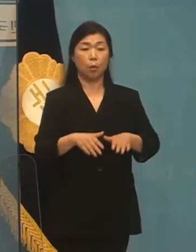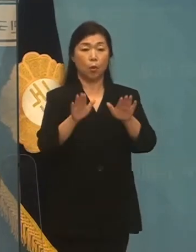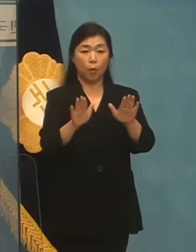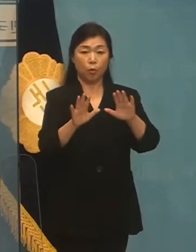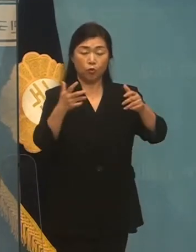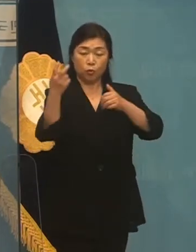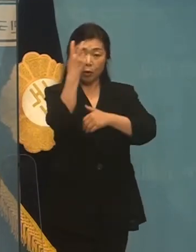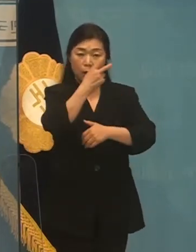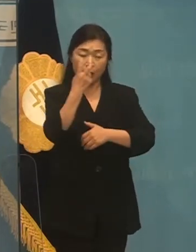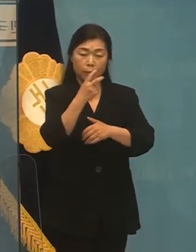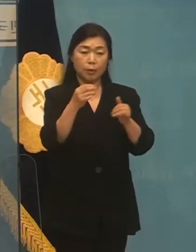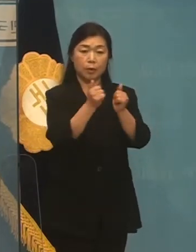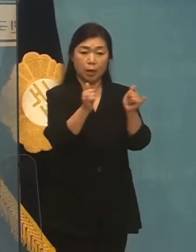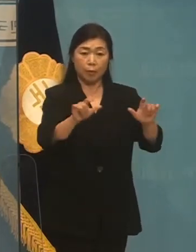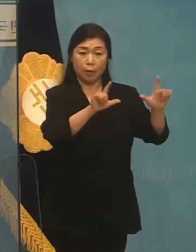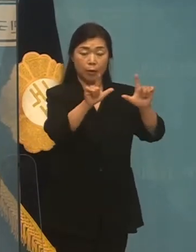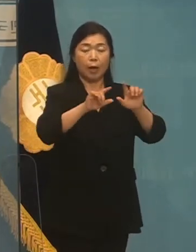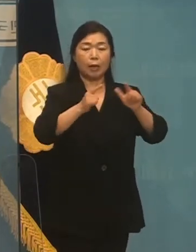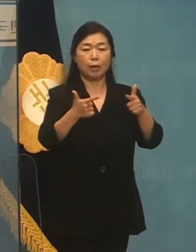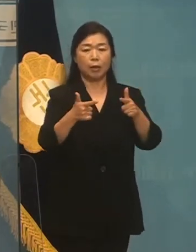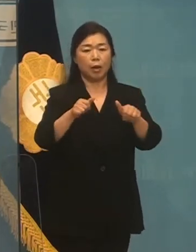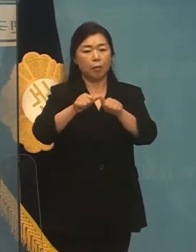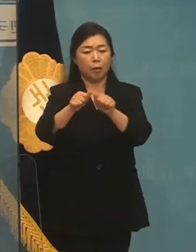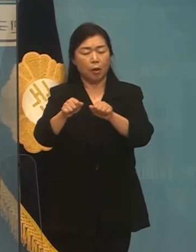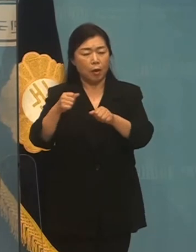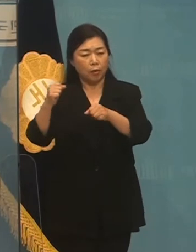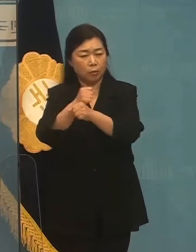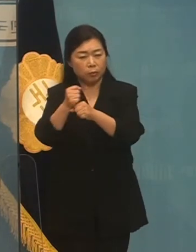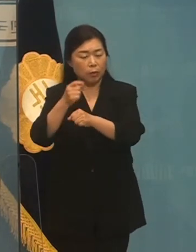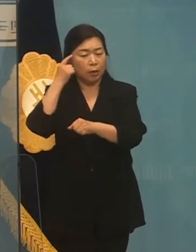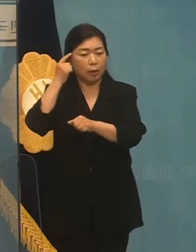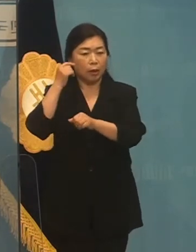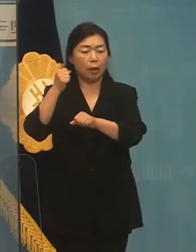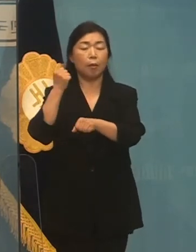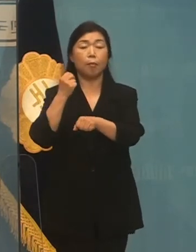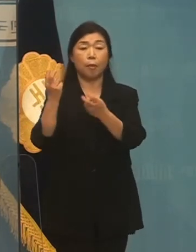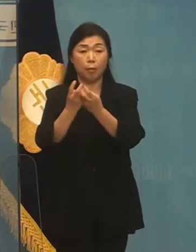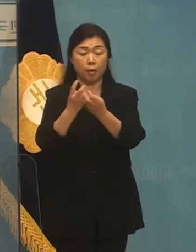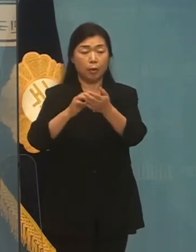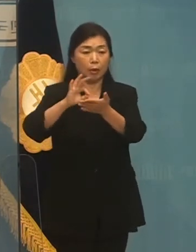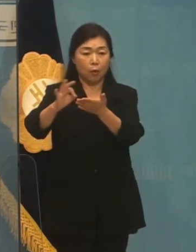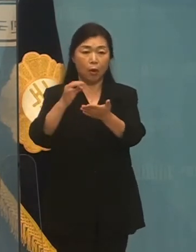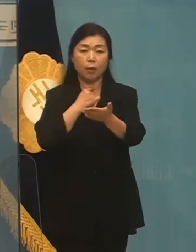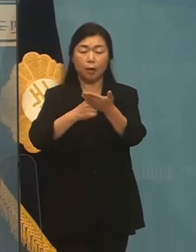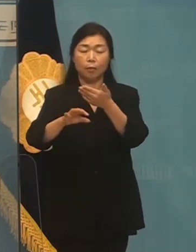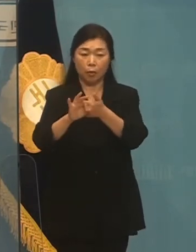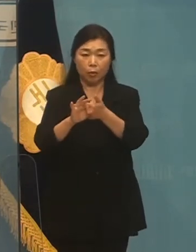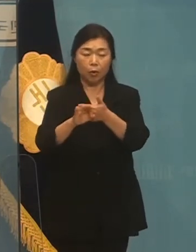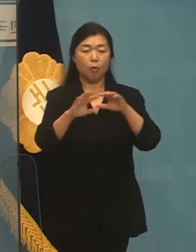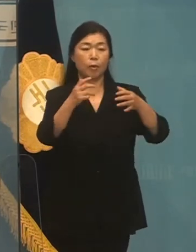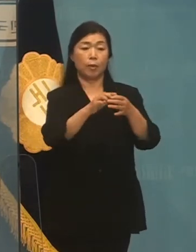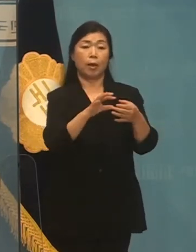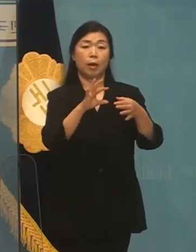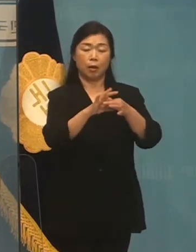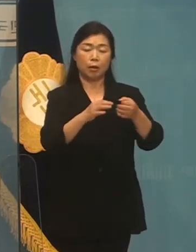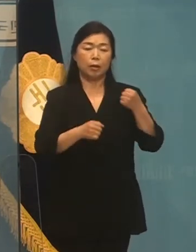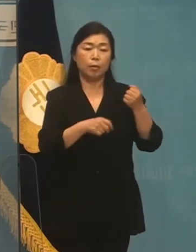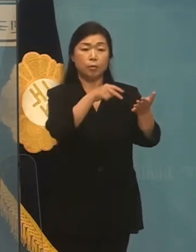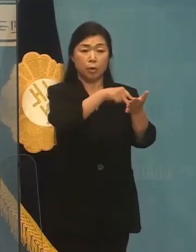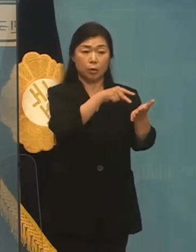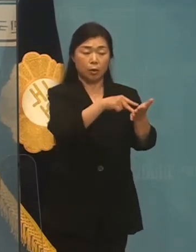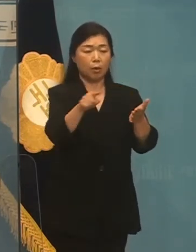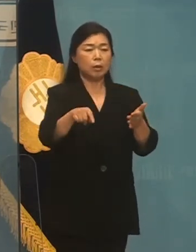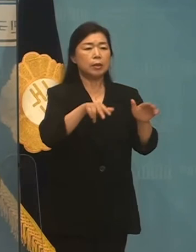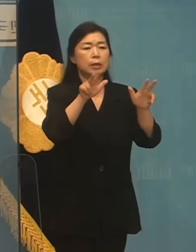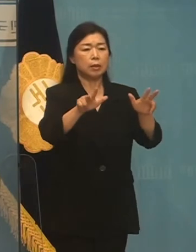민생이 아닌 여론 공작의 시간을 이용하고자 한다면 국민의힘은 시대를 읽을